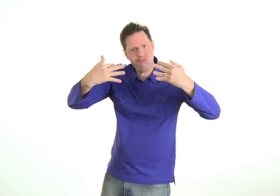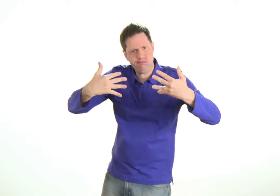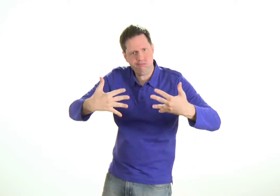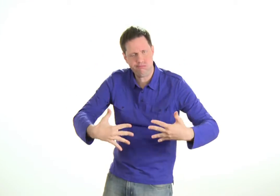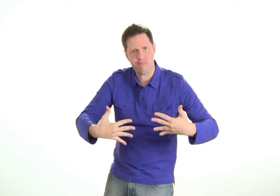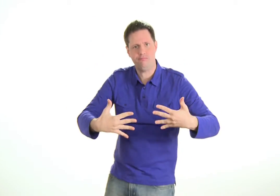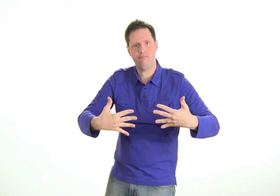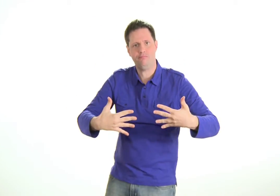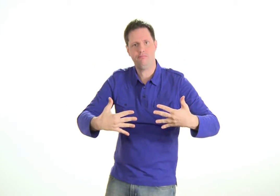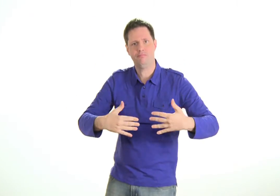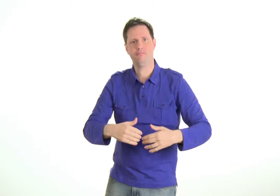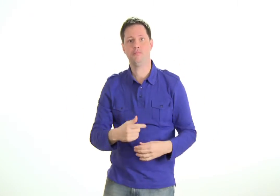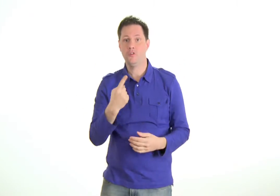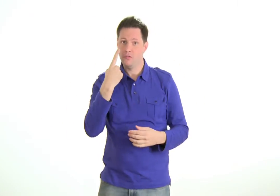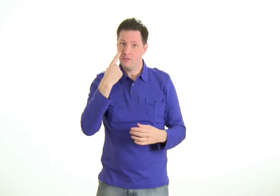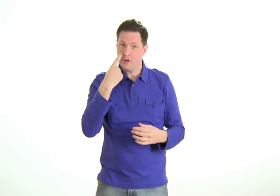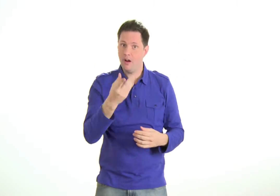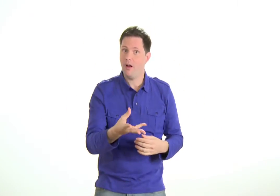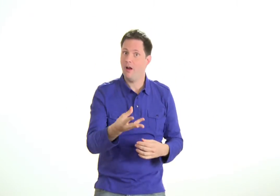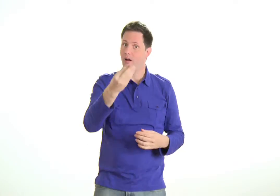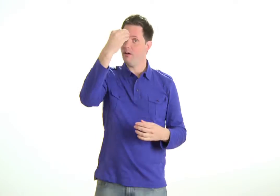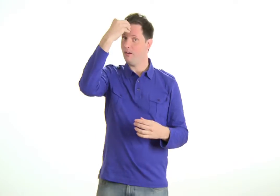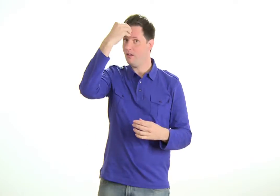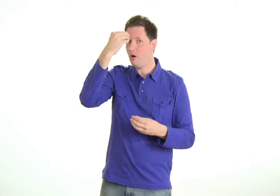relativos à profissão. Até mais!